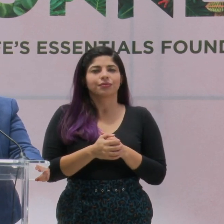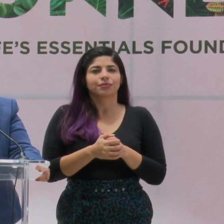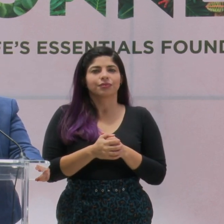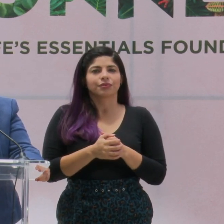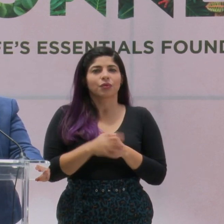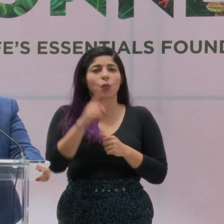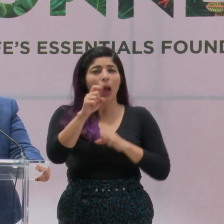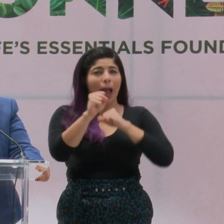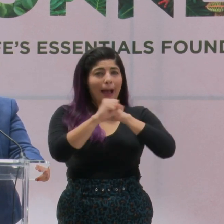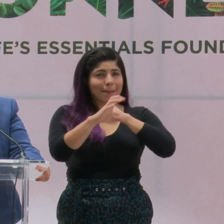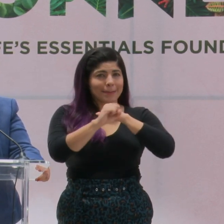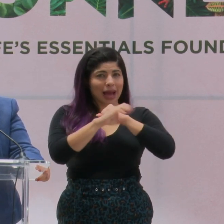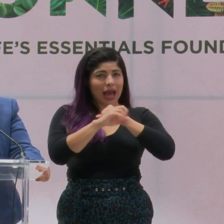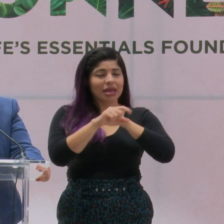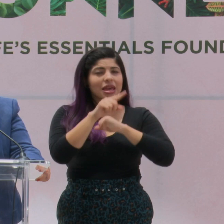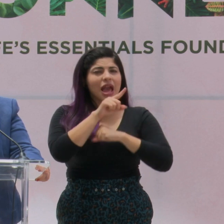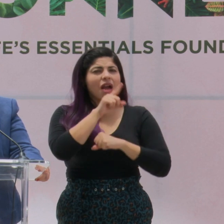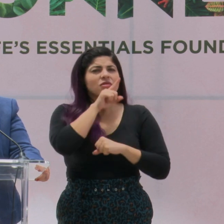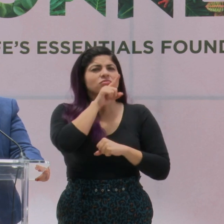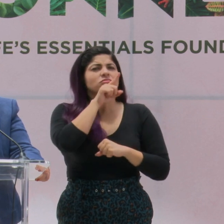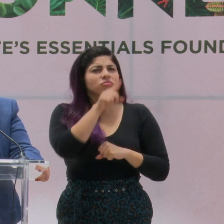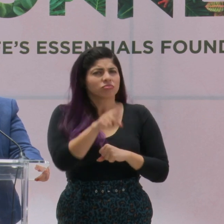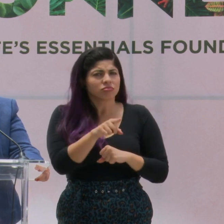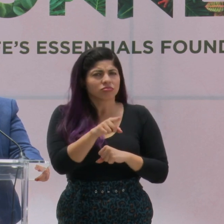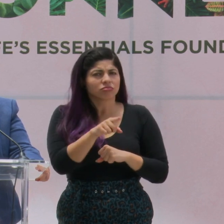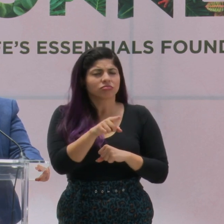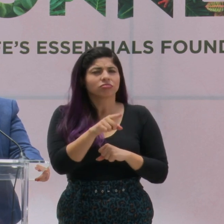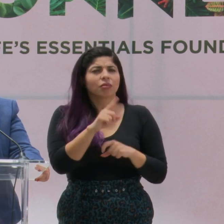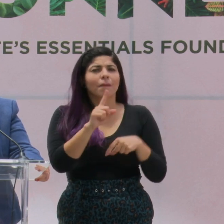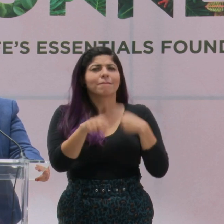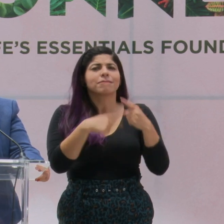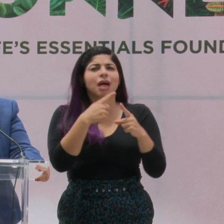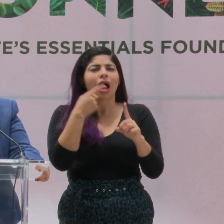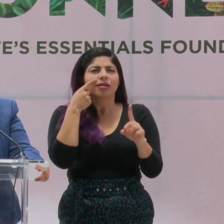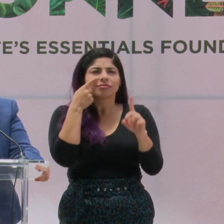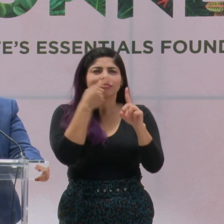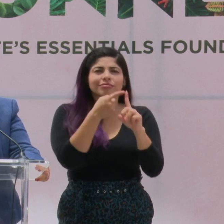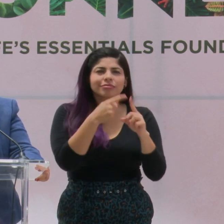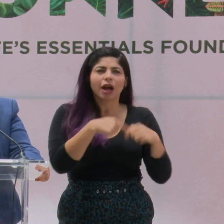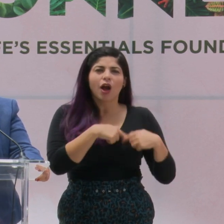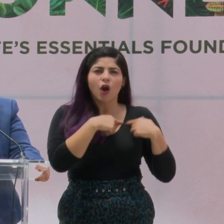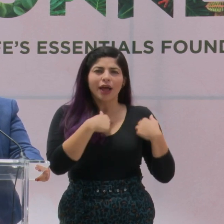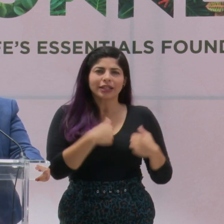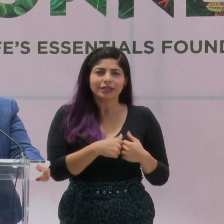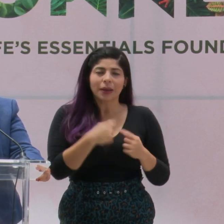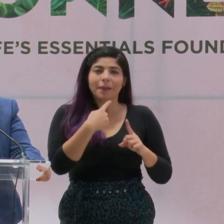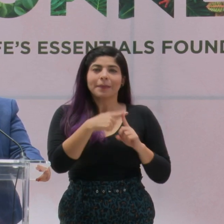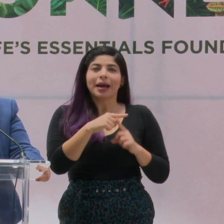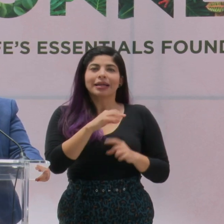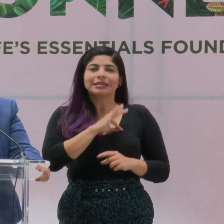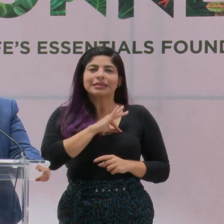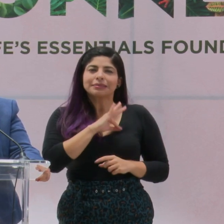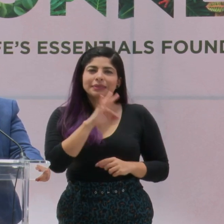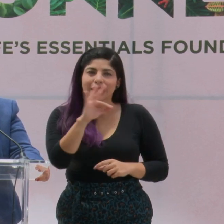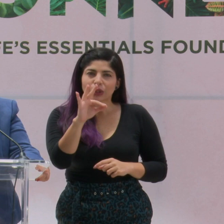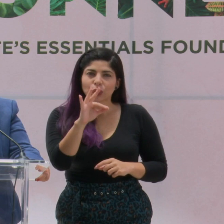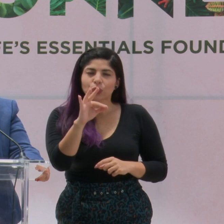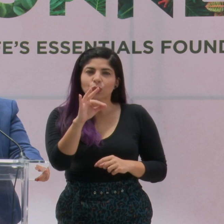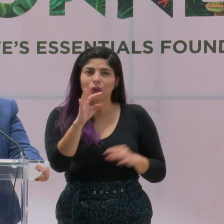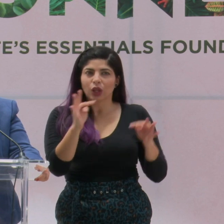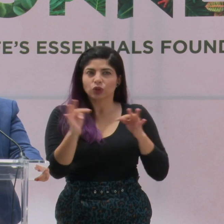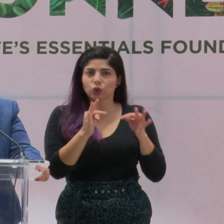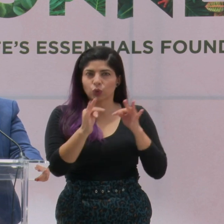Una campaña que realmente va al corazón y al espíritu también de nuestros